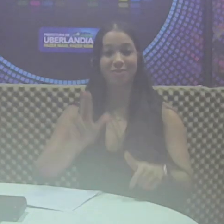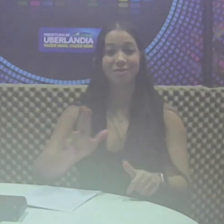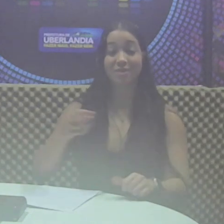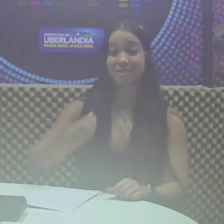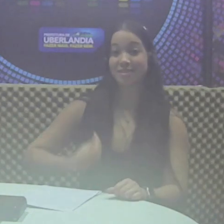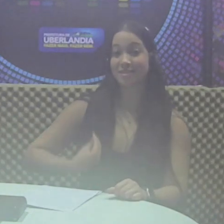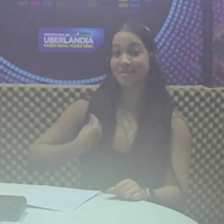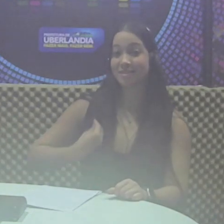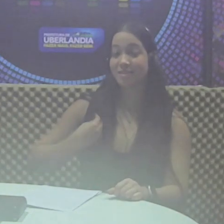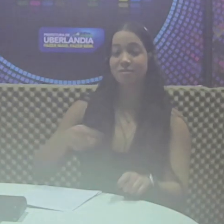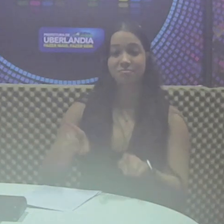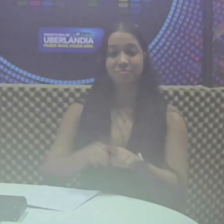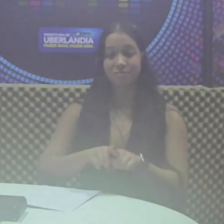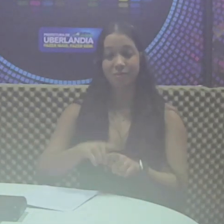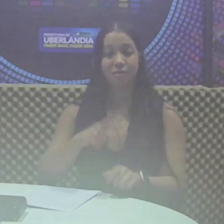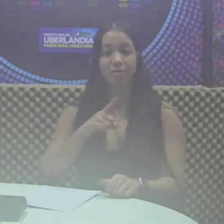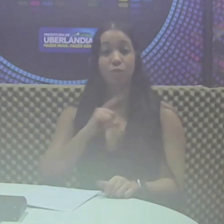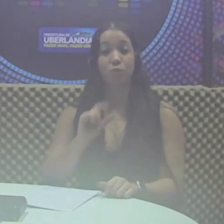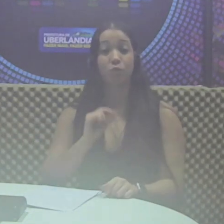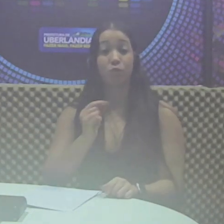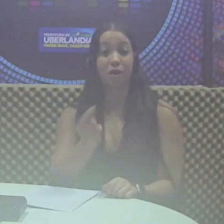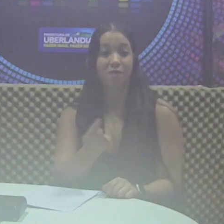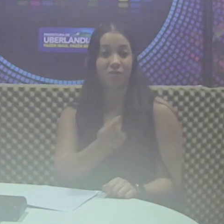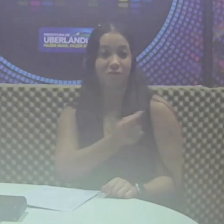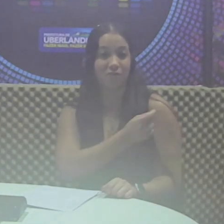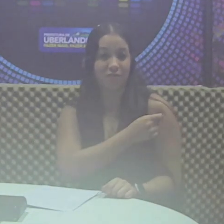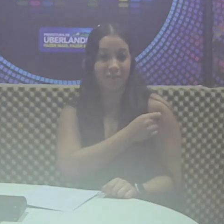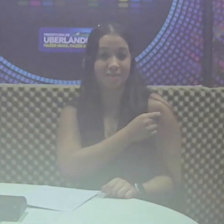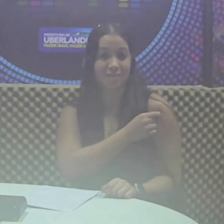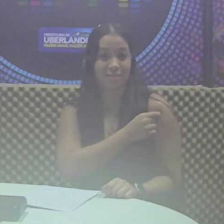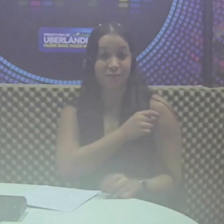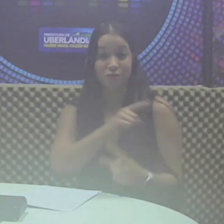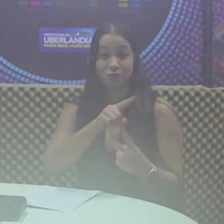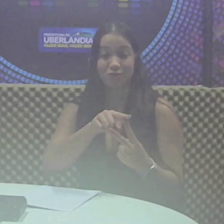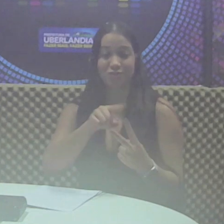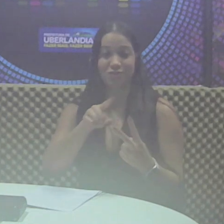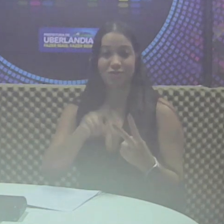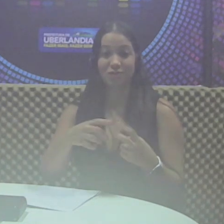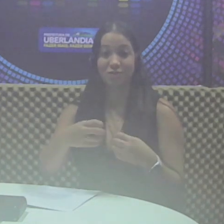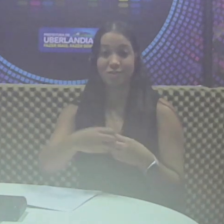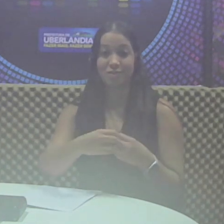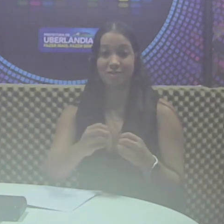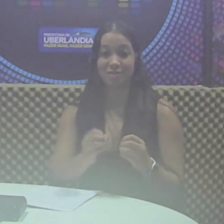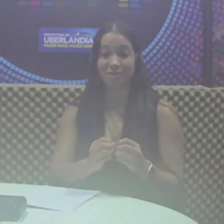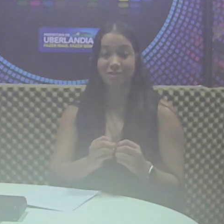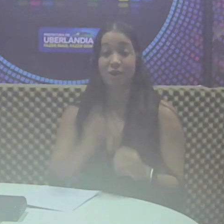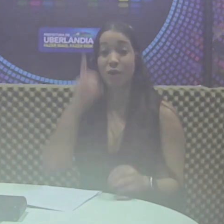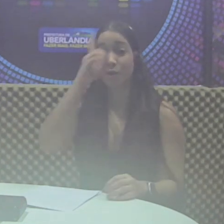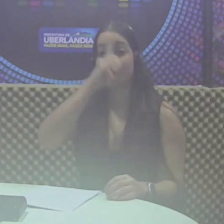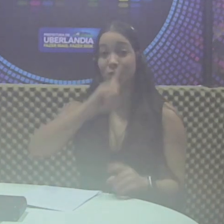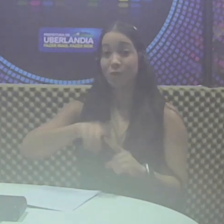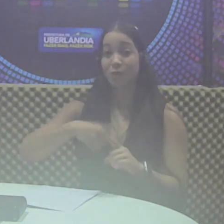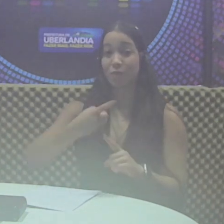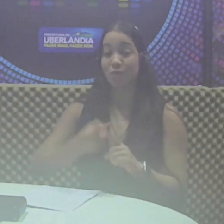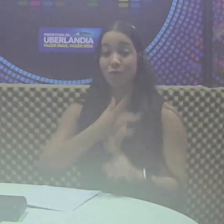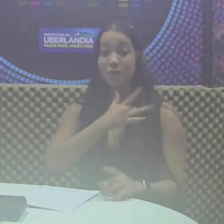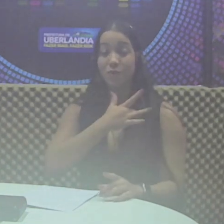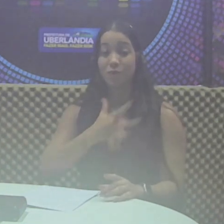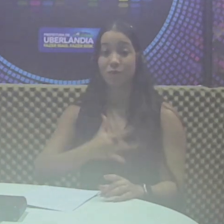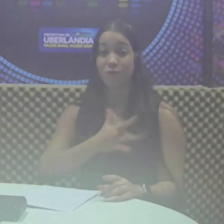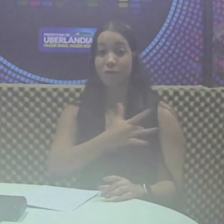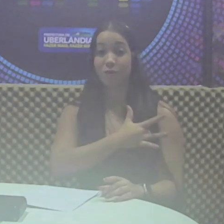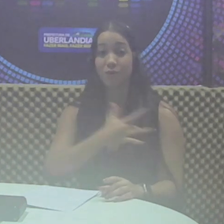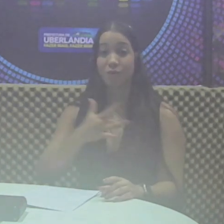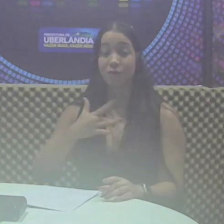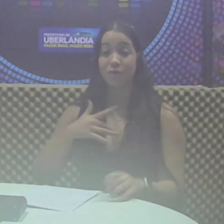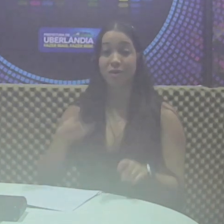haverá aplicação de vacinas na população dos dois distritos e no domingo no distrito de Cruzeiro dos Peixotos e